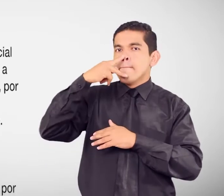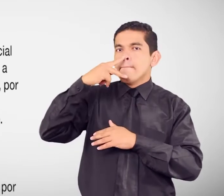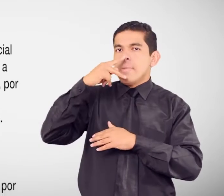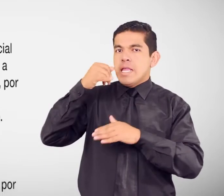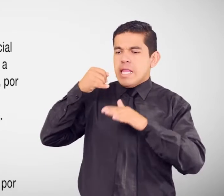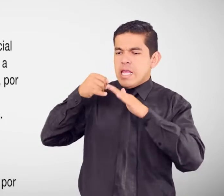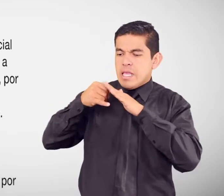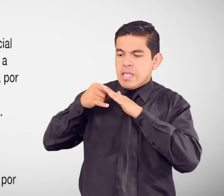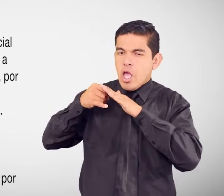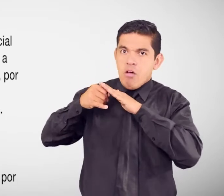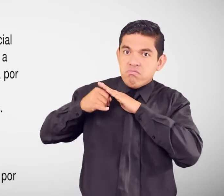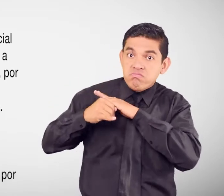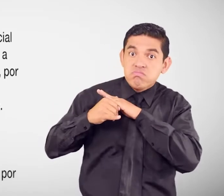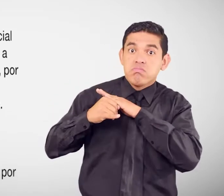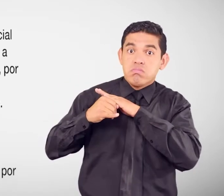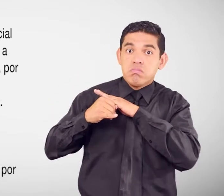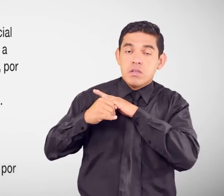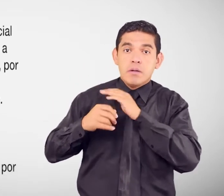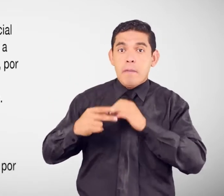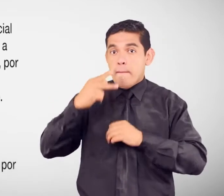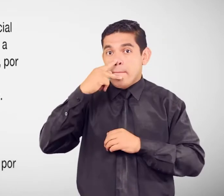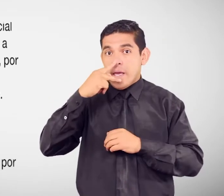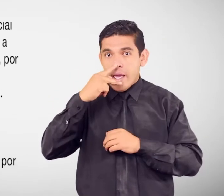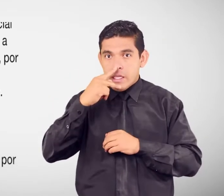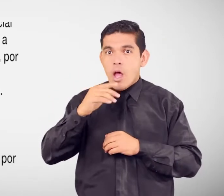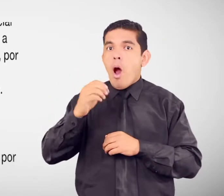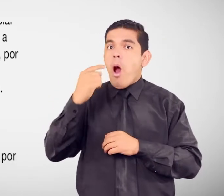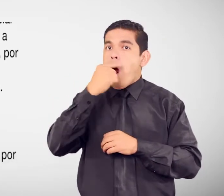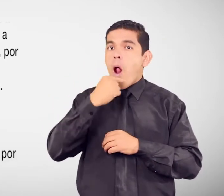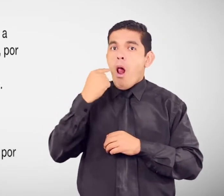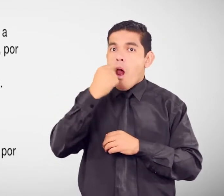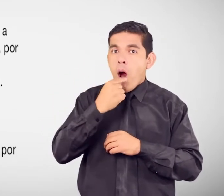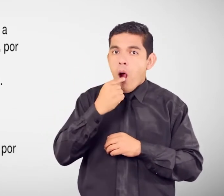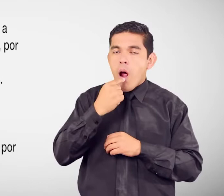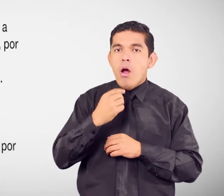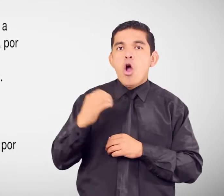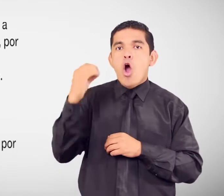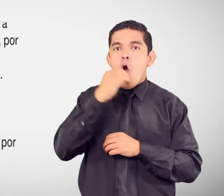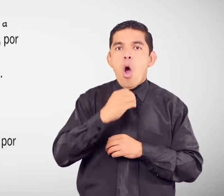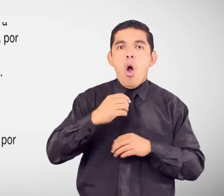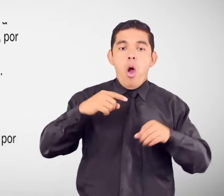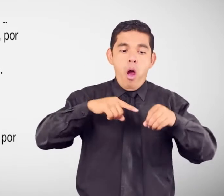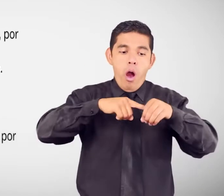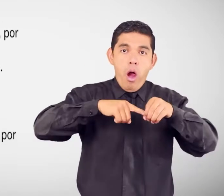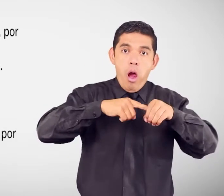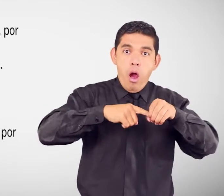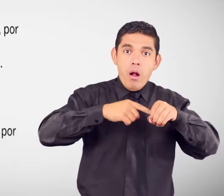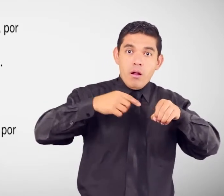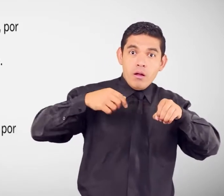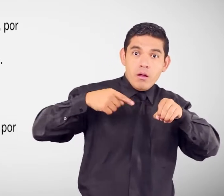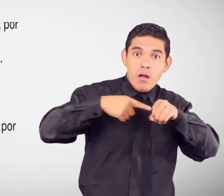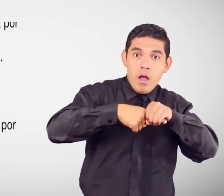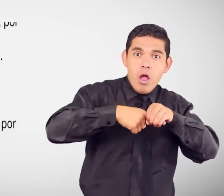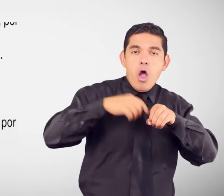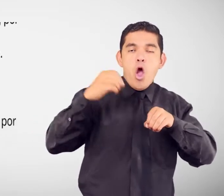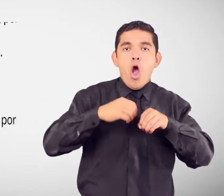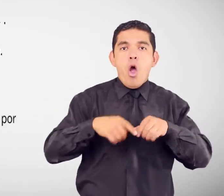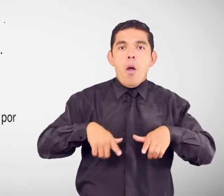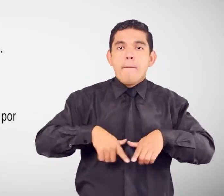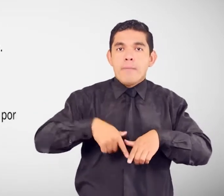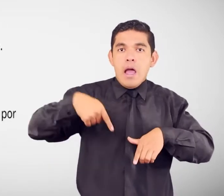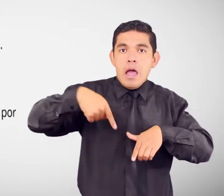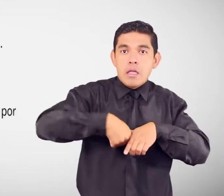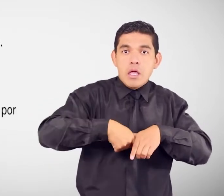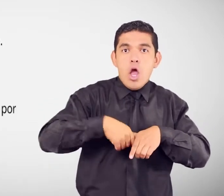la boca Anal o vaginal O la introducción Por vía vaginal O anal De objetos Dedos U otros